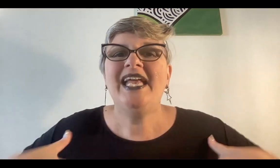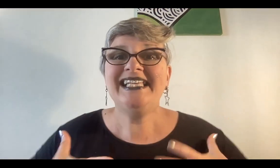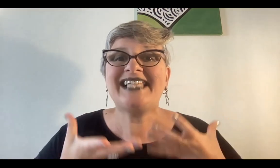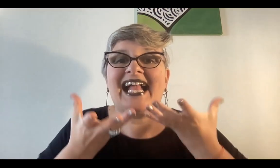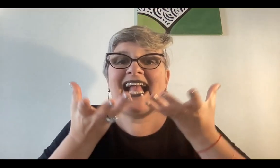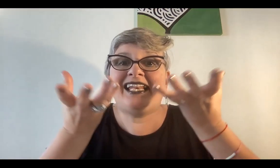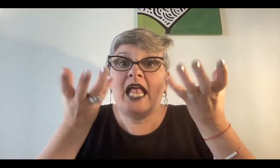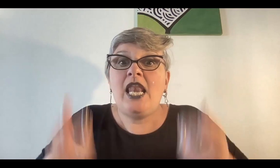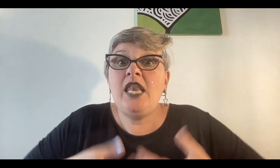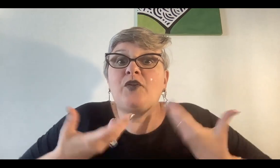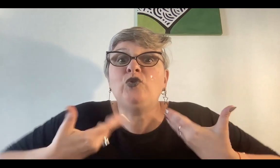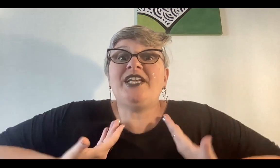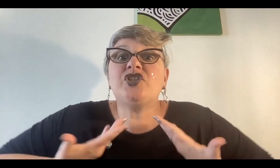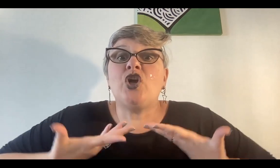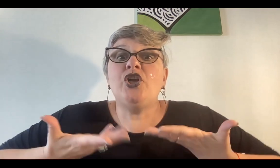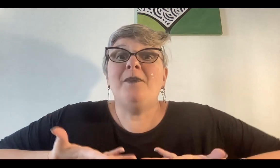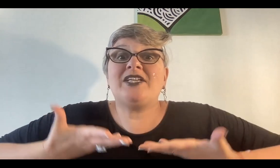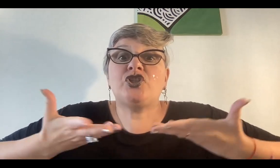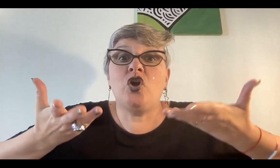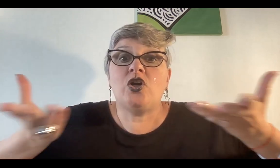y sacar tu tesoro mayor